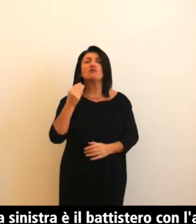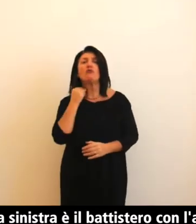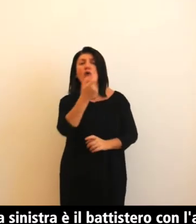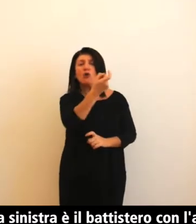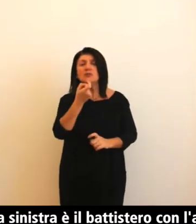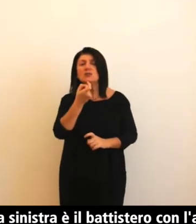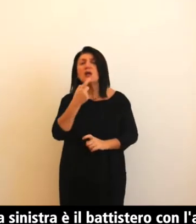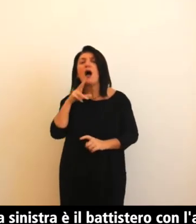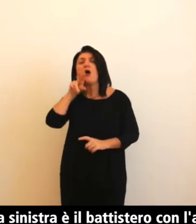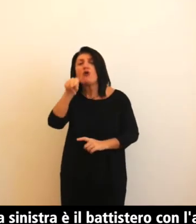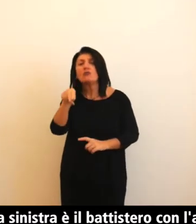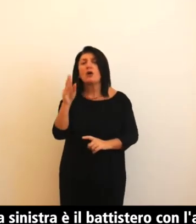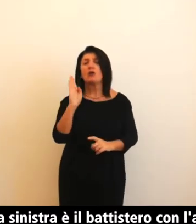1453-1523